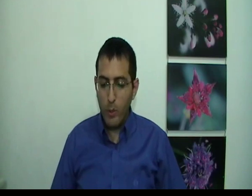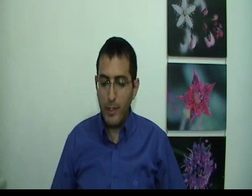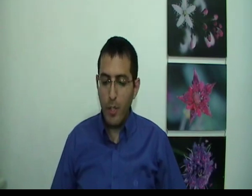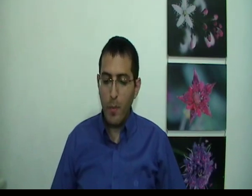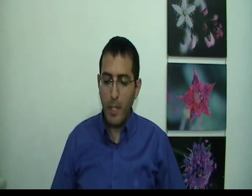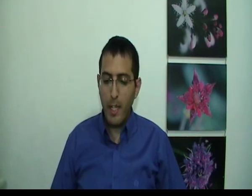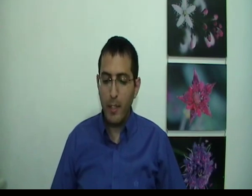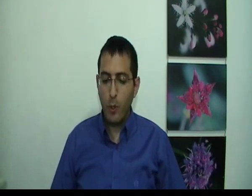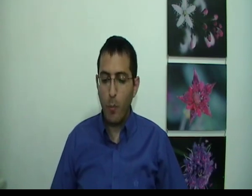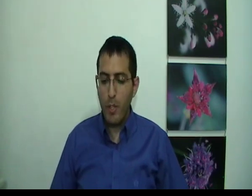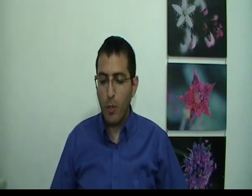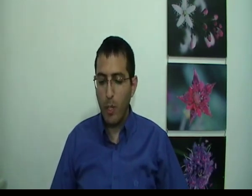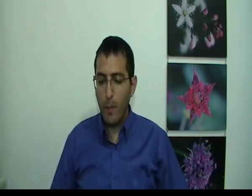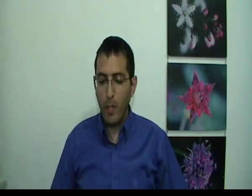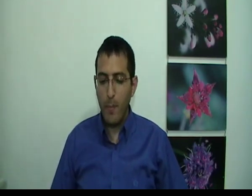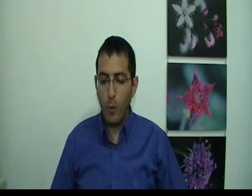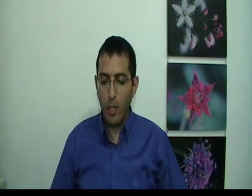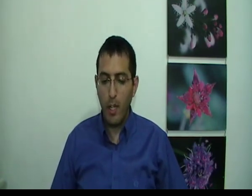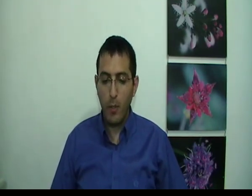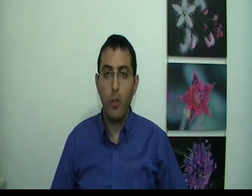זה שמניע את כל מה שקורה בעולם כולל הכל